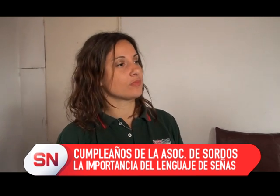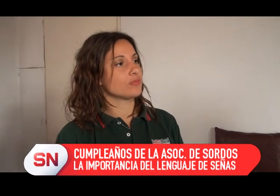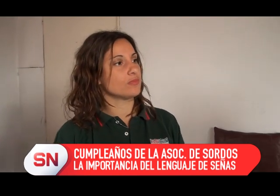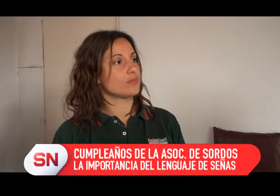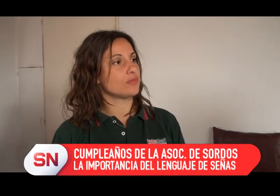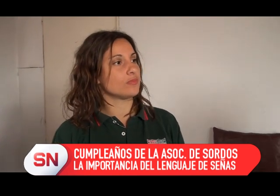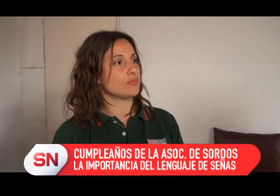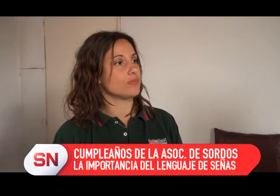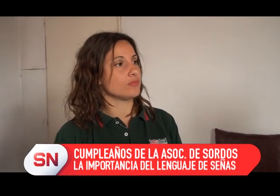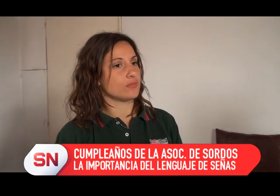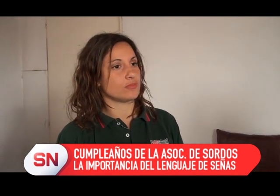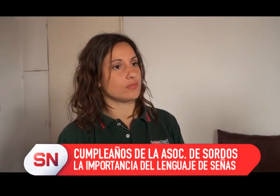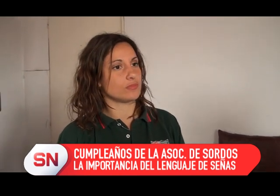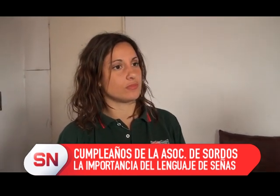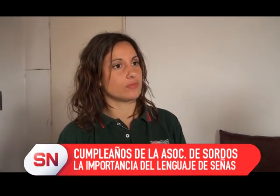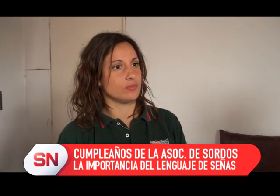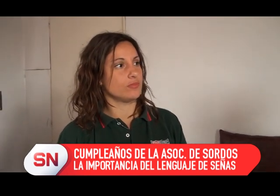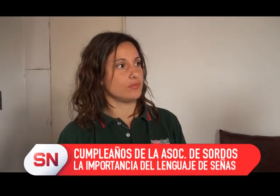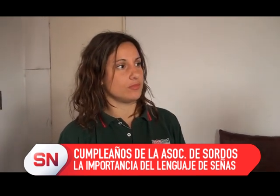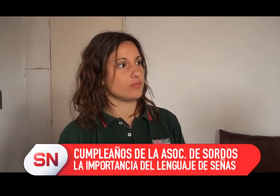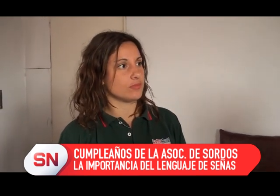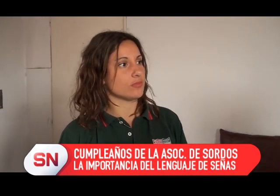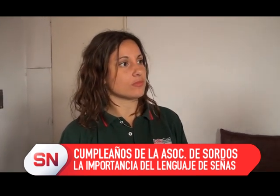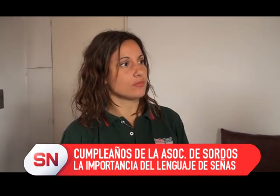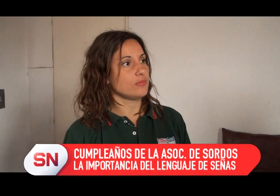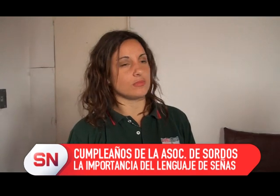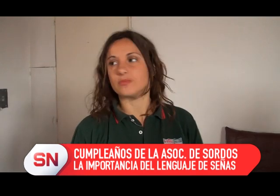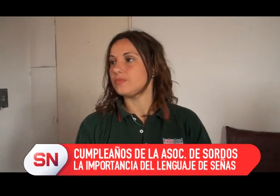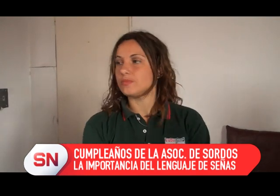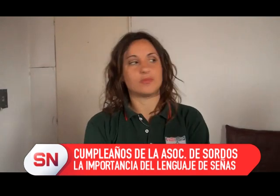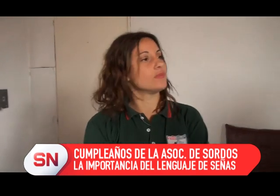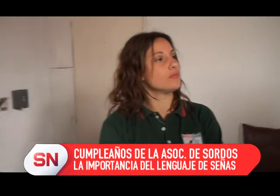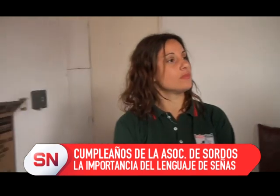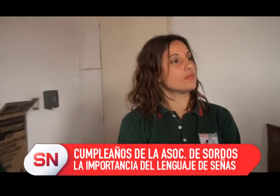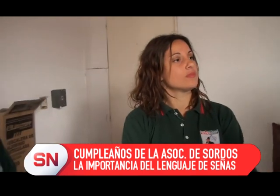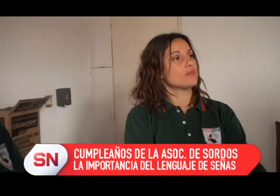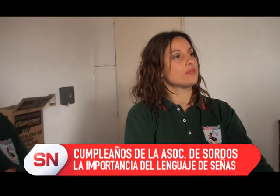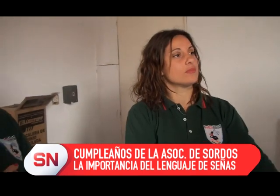acercar una vez por mes y ya poner esos 25 pesos. María del Carmen, parece que quería decir algo.